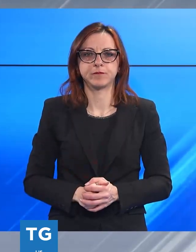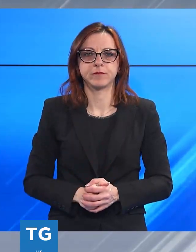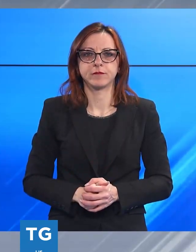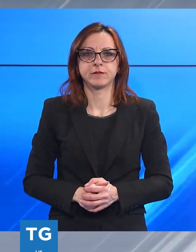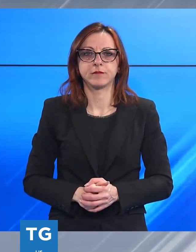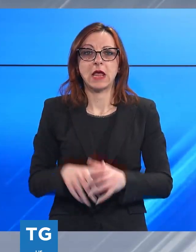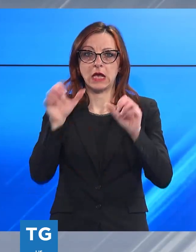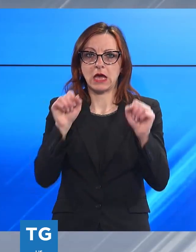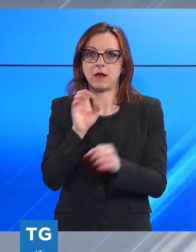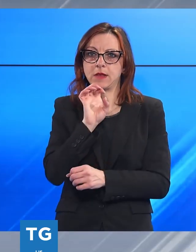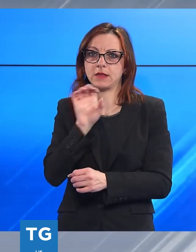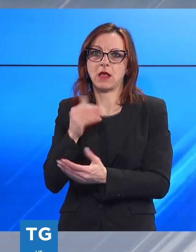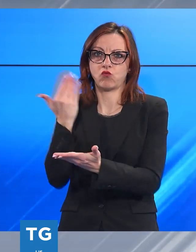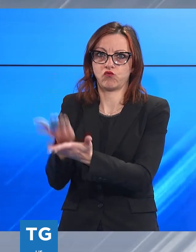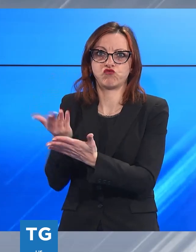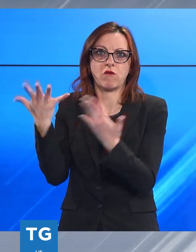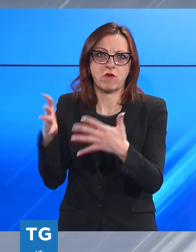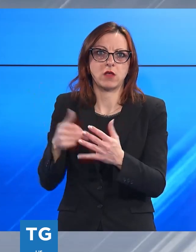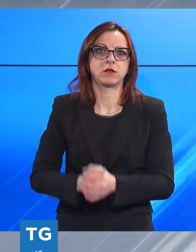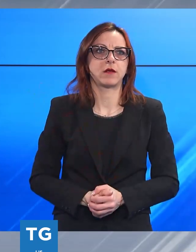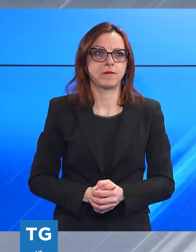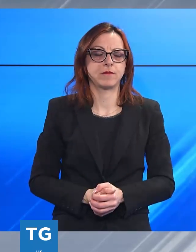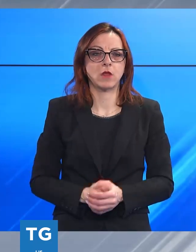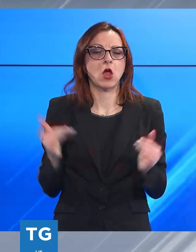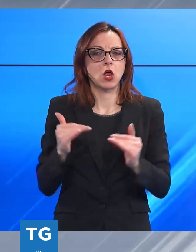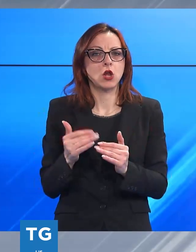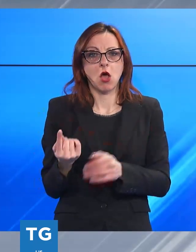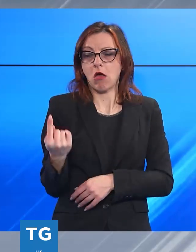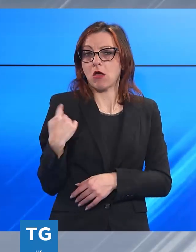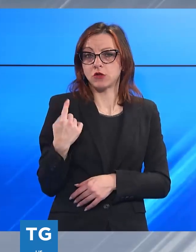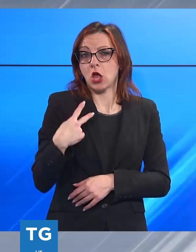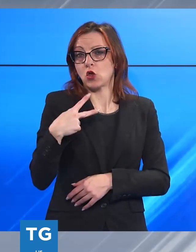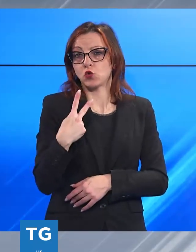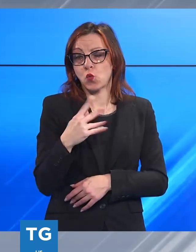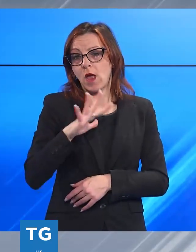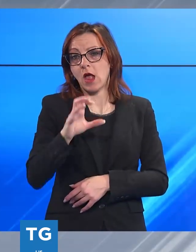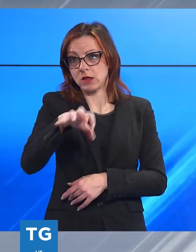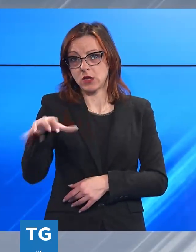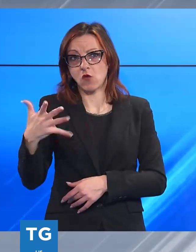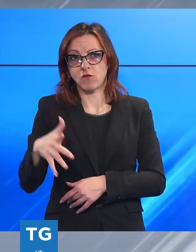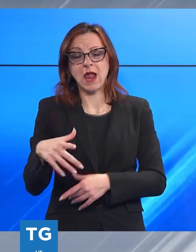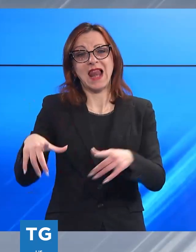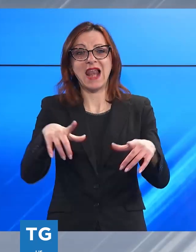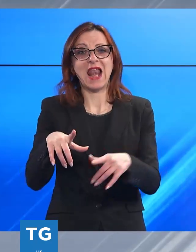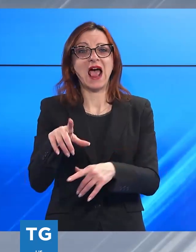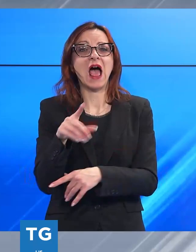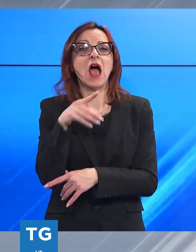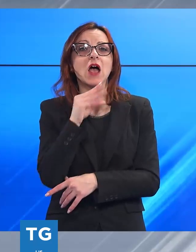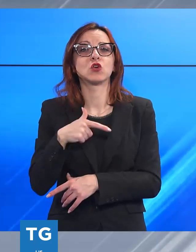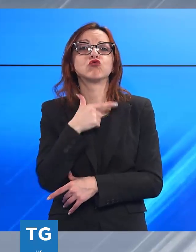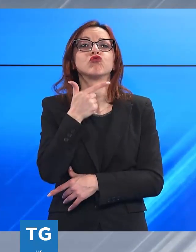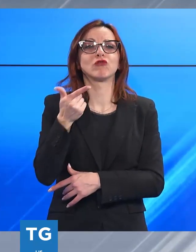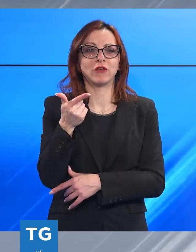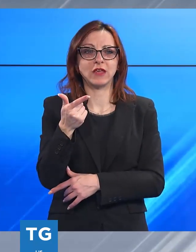carabinieri. La notte scorsa sono stati presi di mira altri due chioschi, quello del laghetto dei Cigni, forzata alla